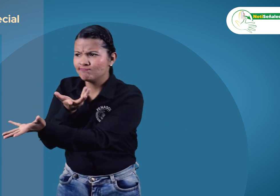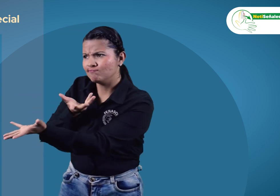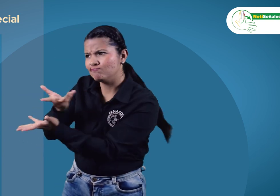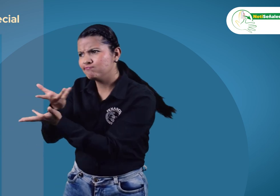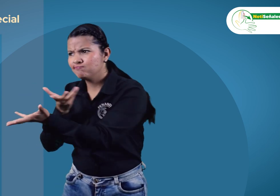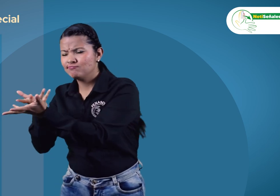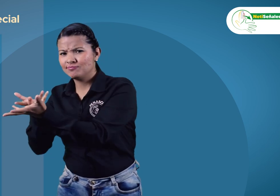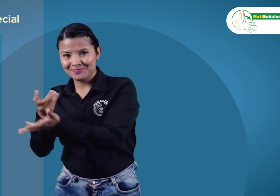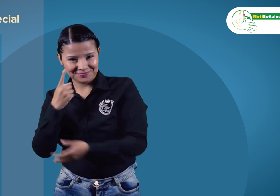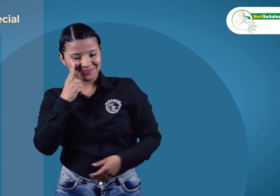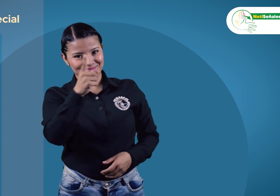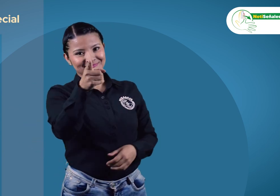vean las imágenes